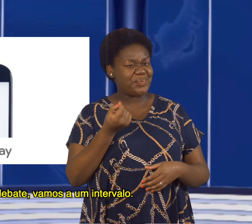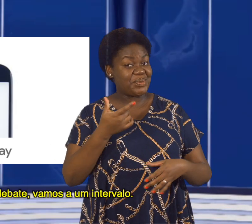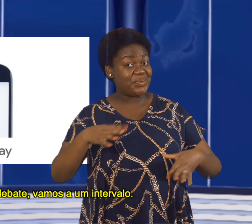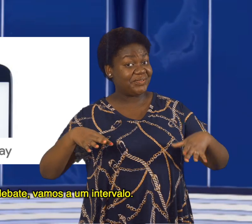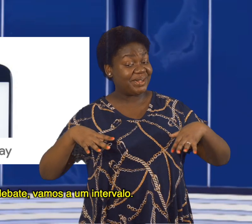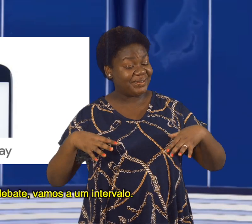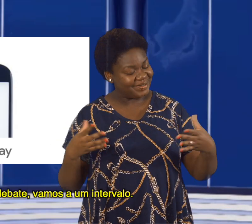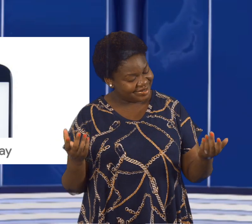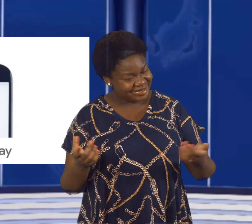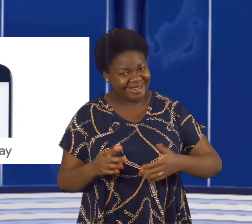intervalo